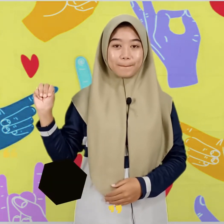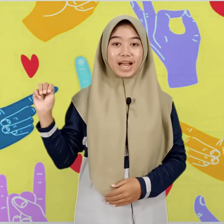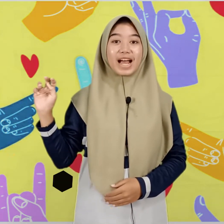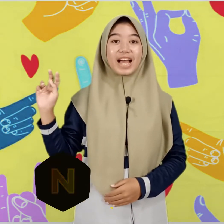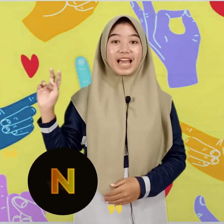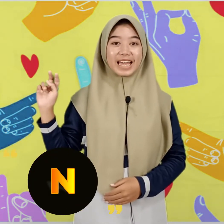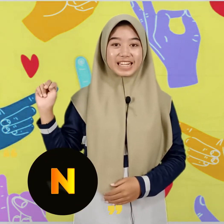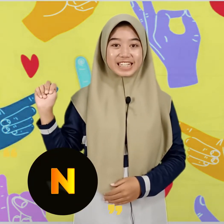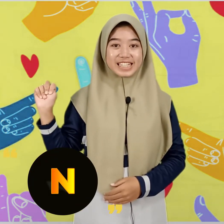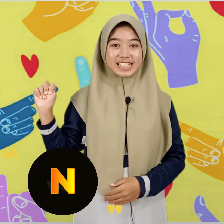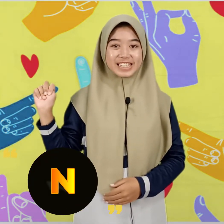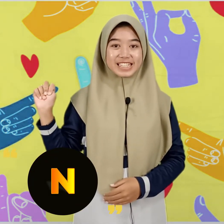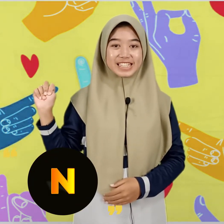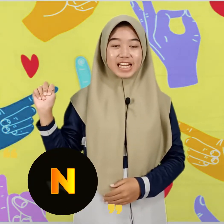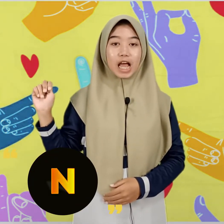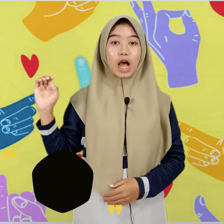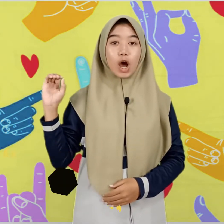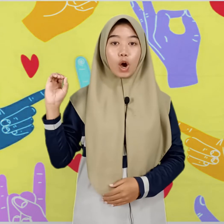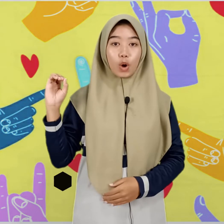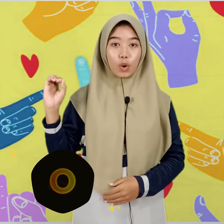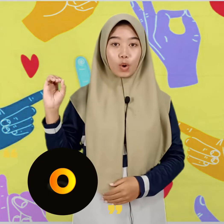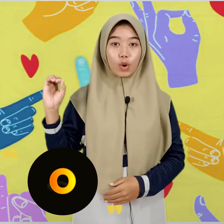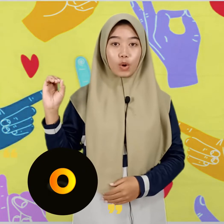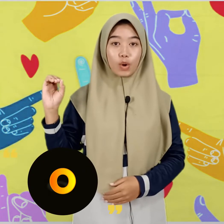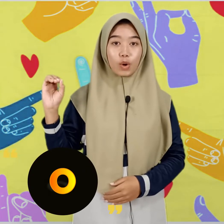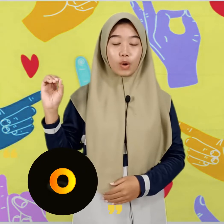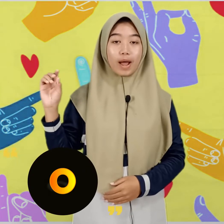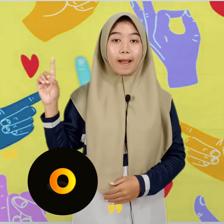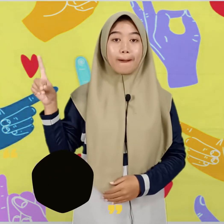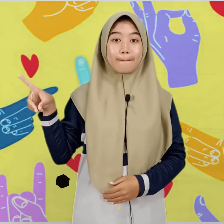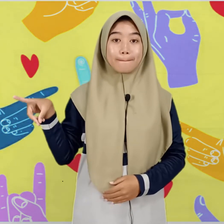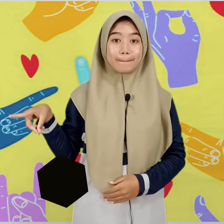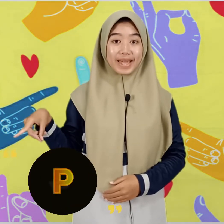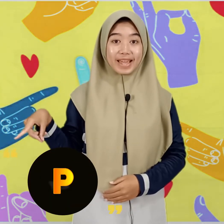N, O, P,